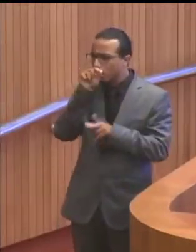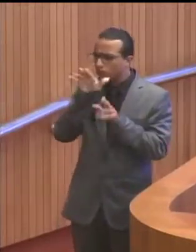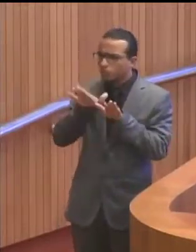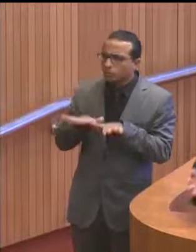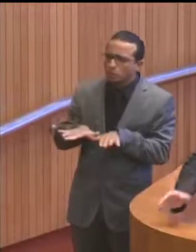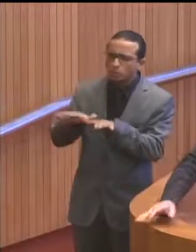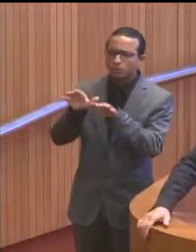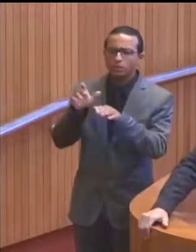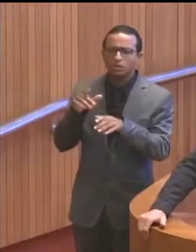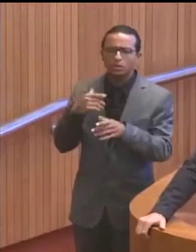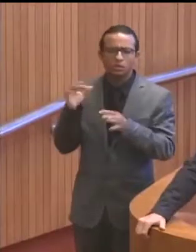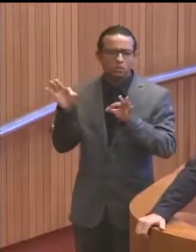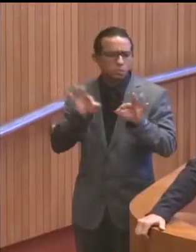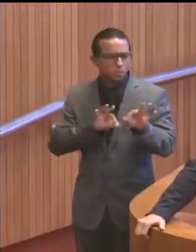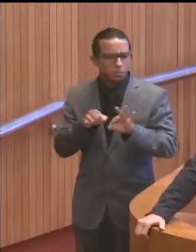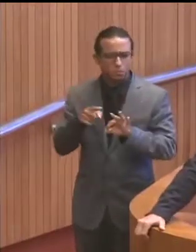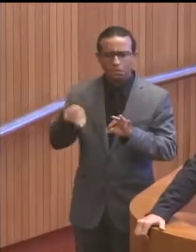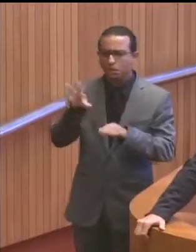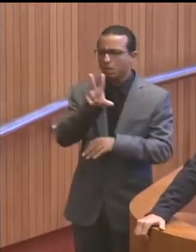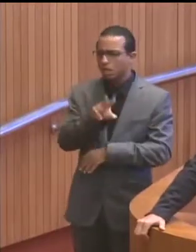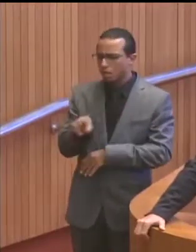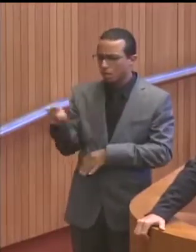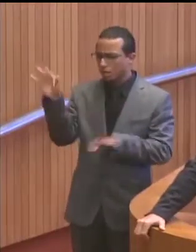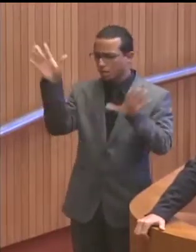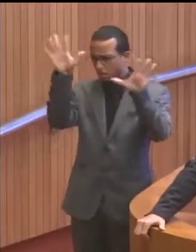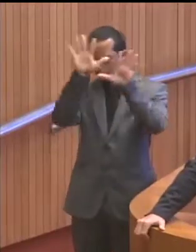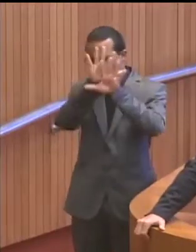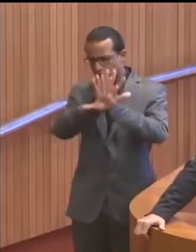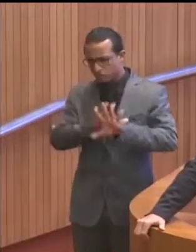de tentar iludir as pessoas que estão ouvindo,